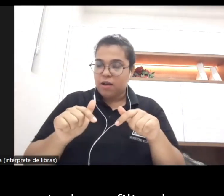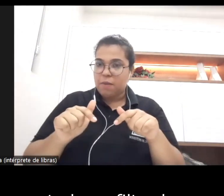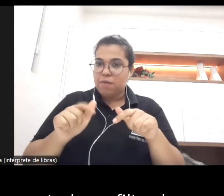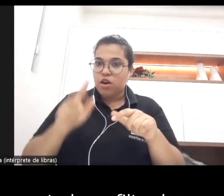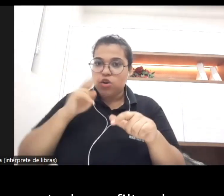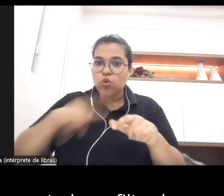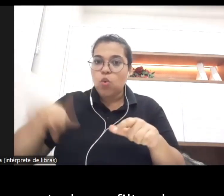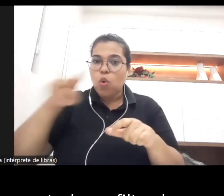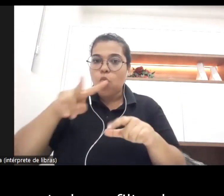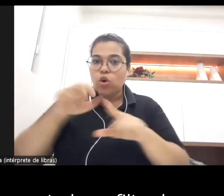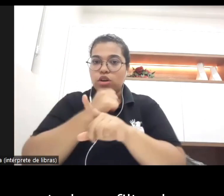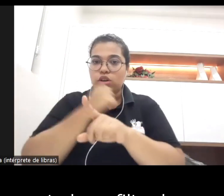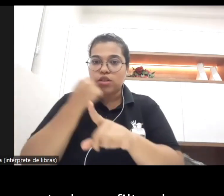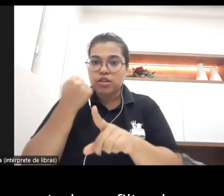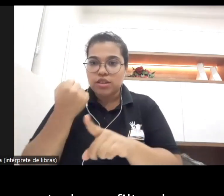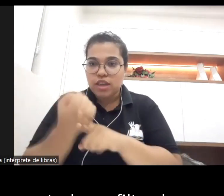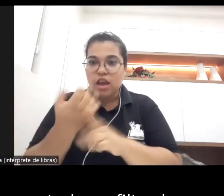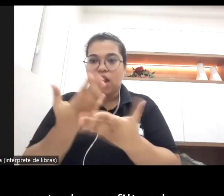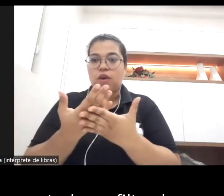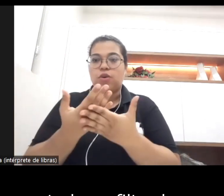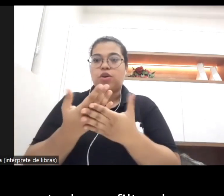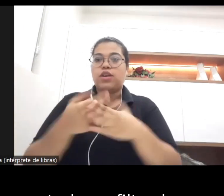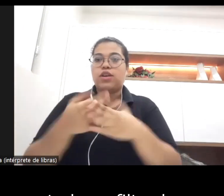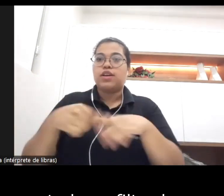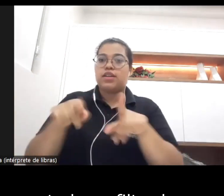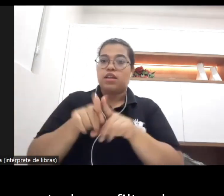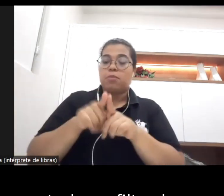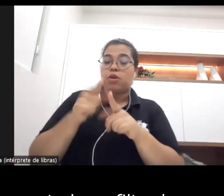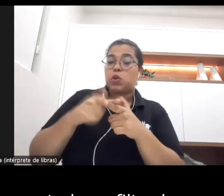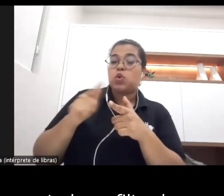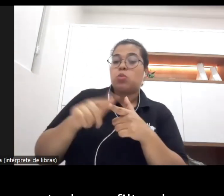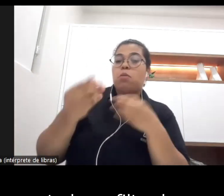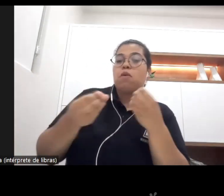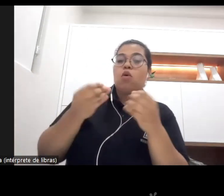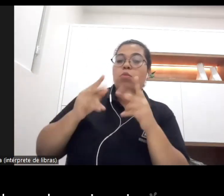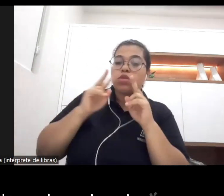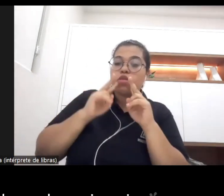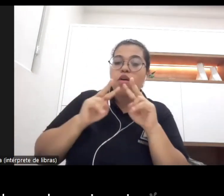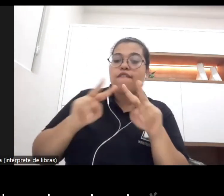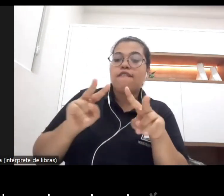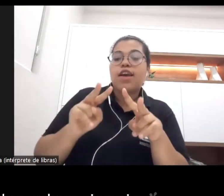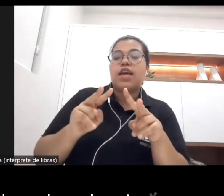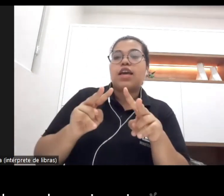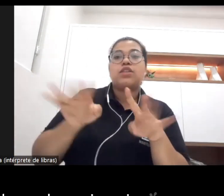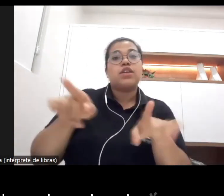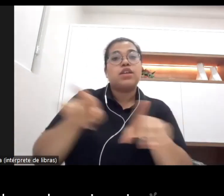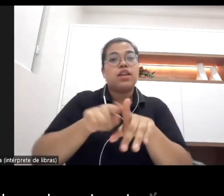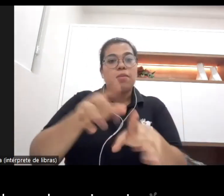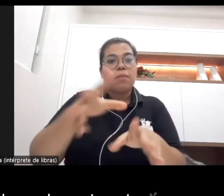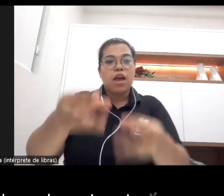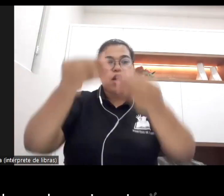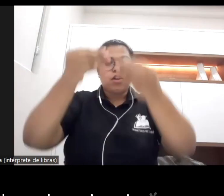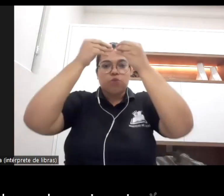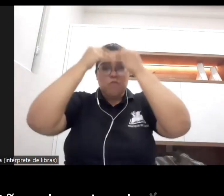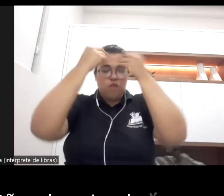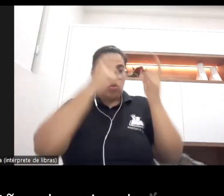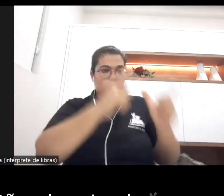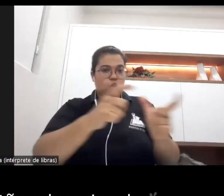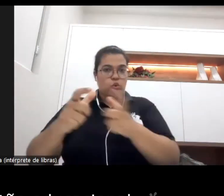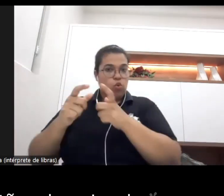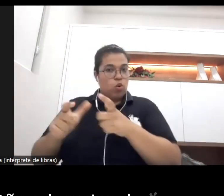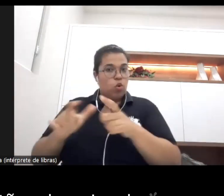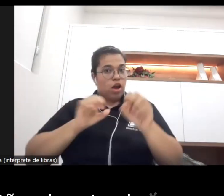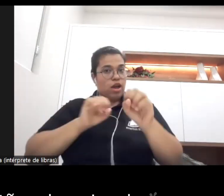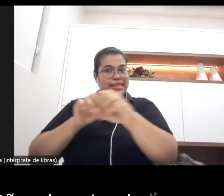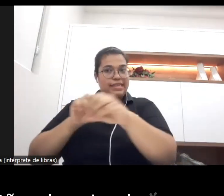com os problemas como são apresentados e filtrados no interior das unidades educacionais ou no